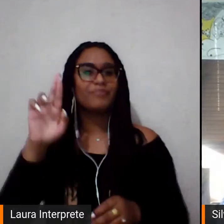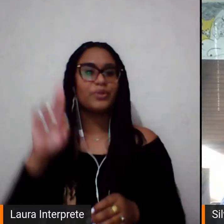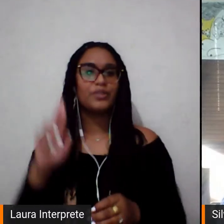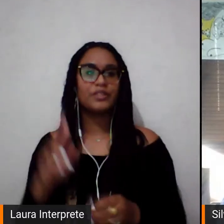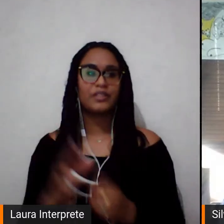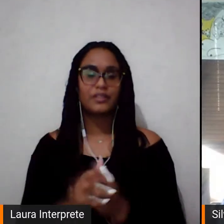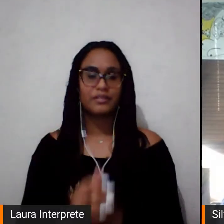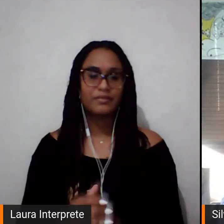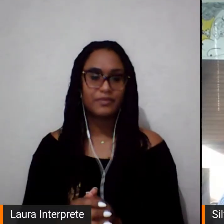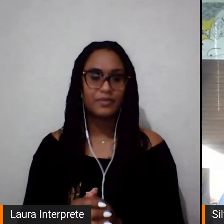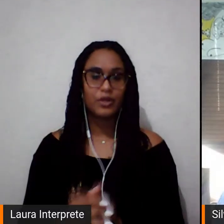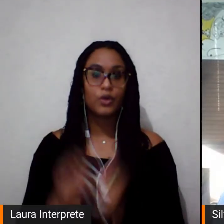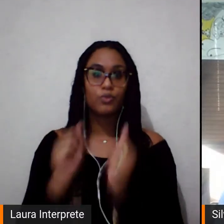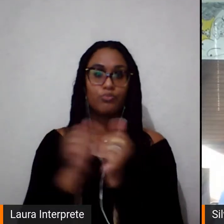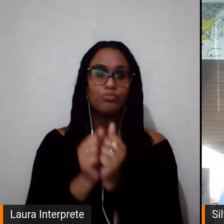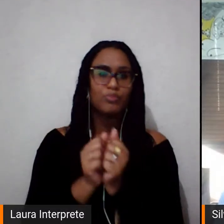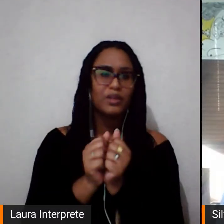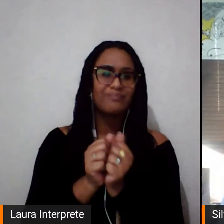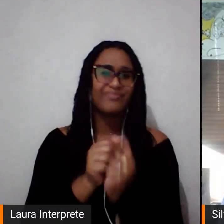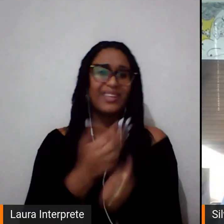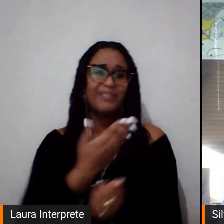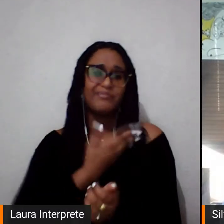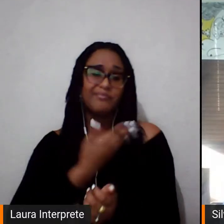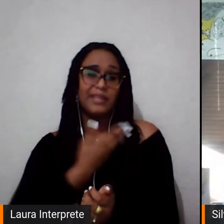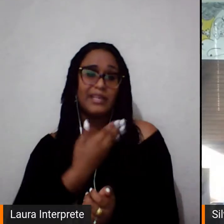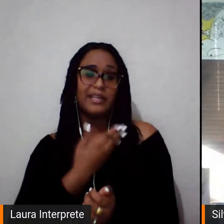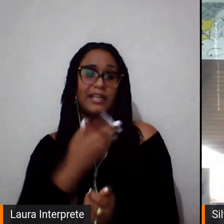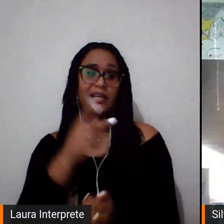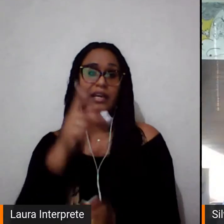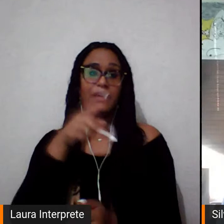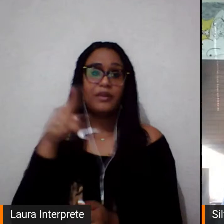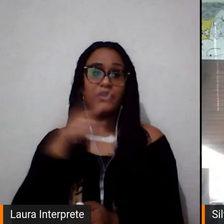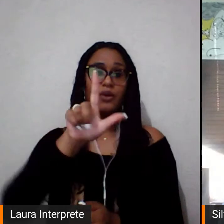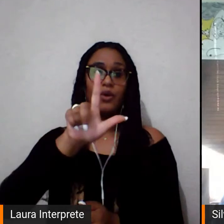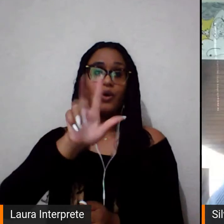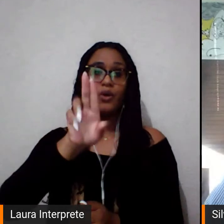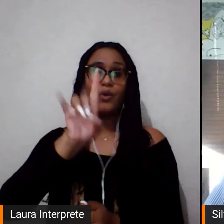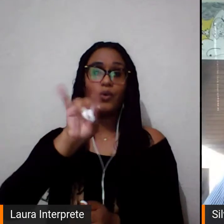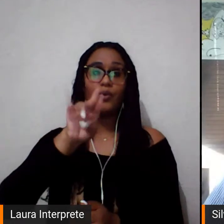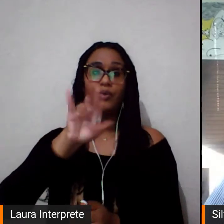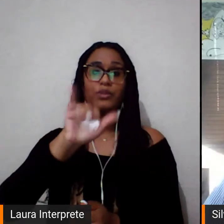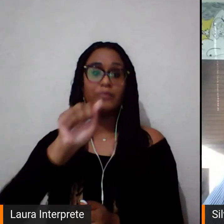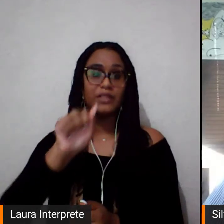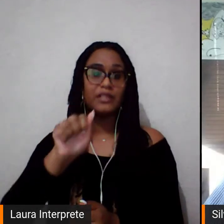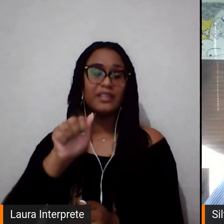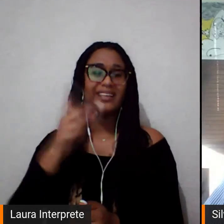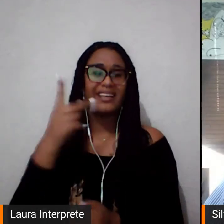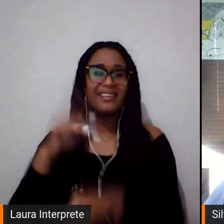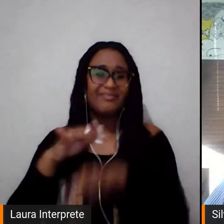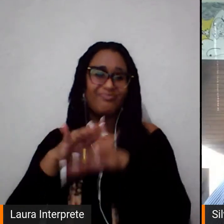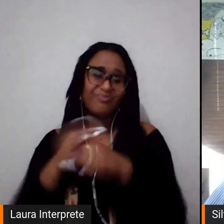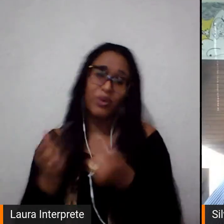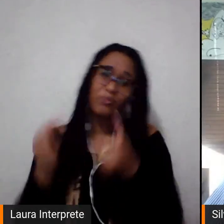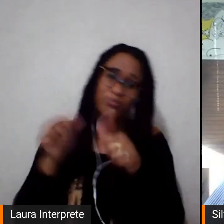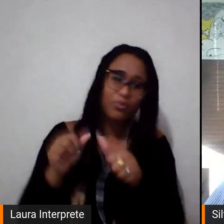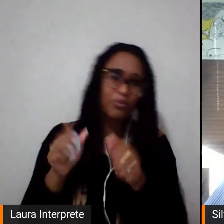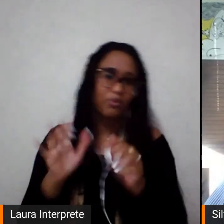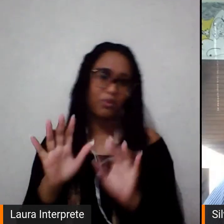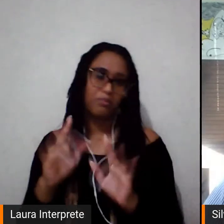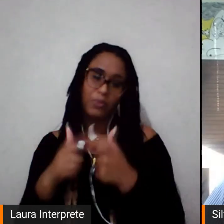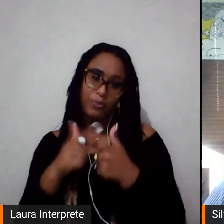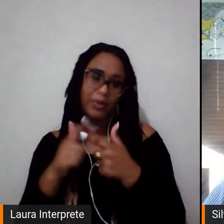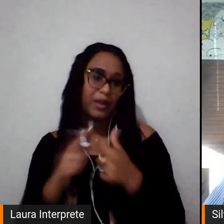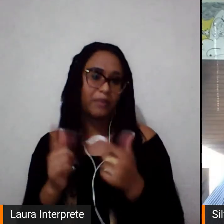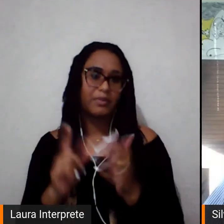Ludmila Mourão teve um problema de saúde, não vai poder fazer a mediação do evento. Então, eu também vou fazer essa parte.